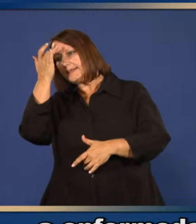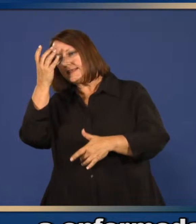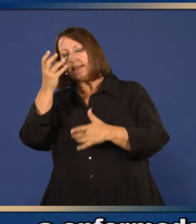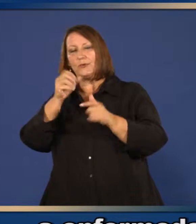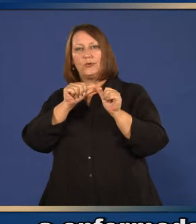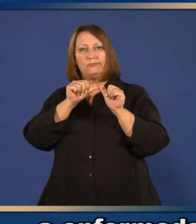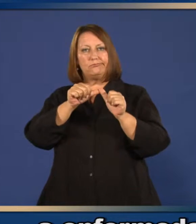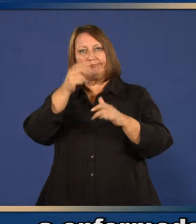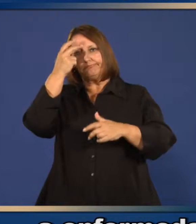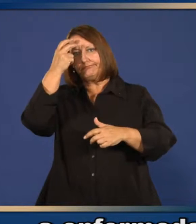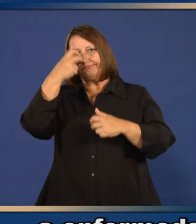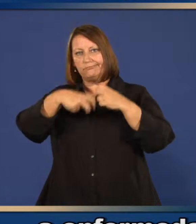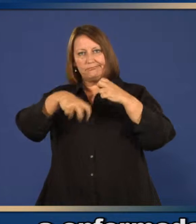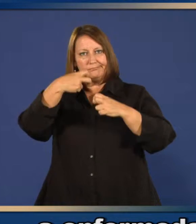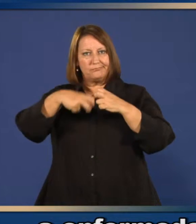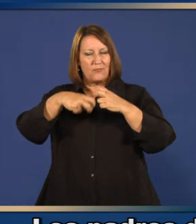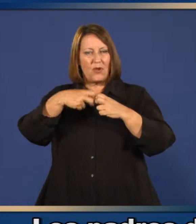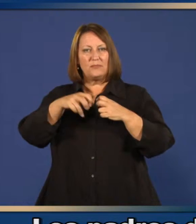médicas.